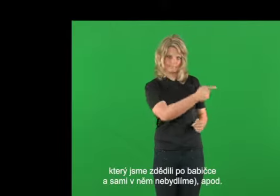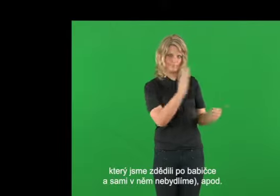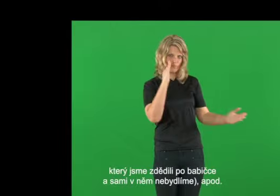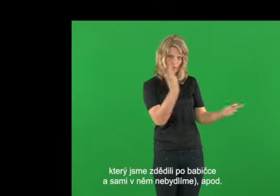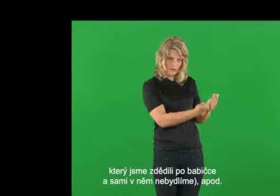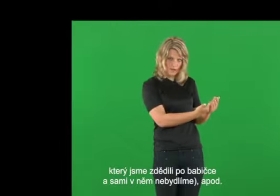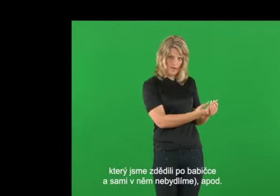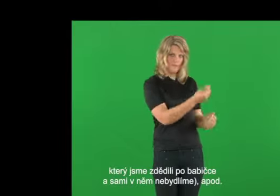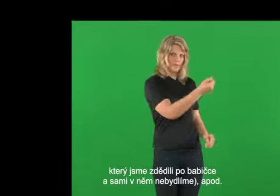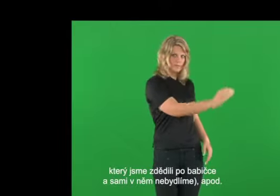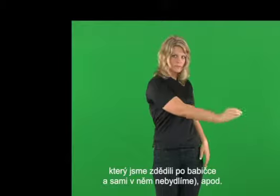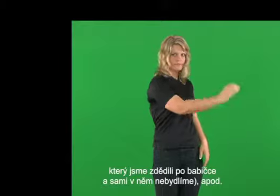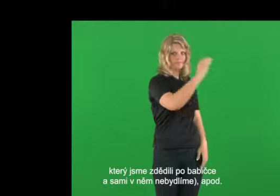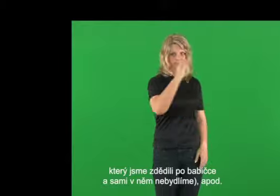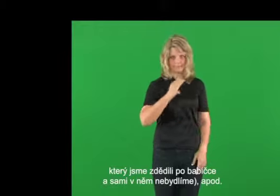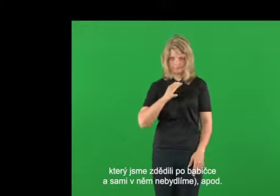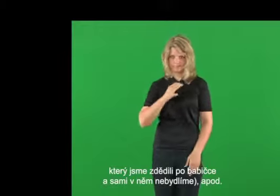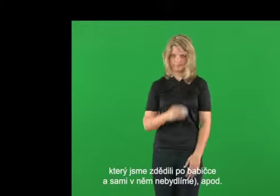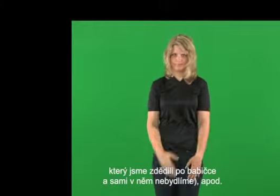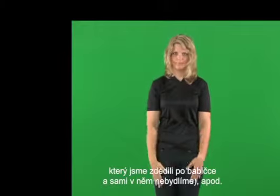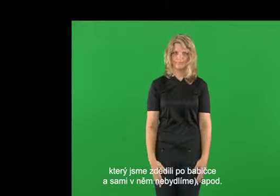bytu, který jsme sjeděli po babičce a sami v těm nebydlíme.